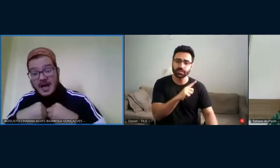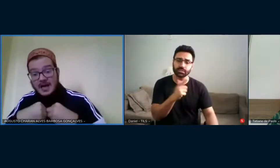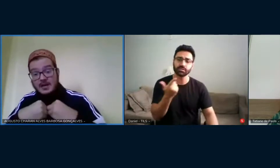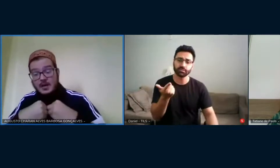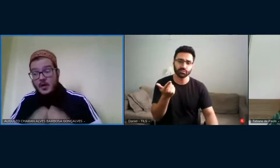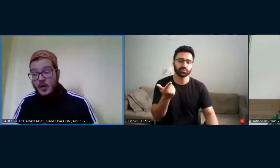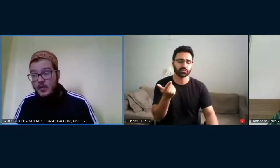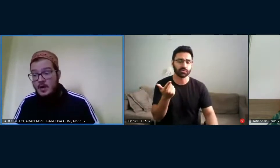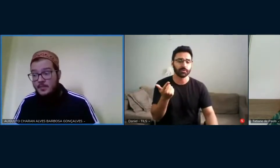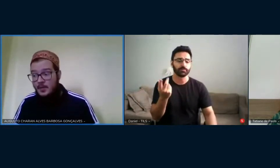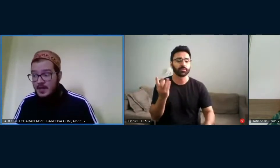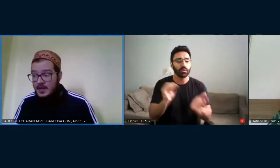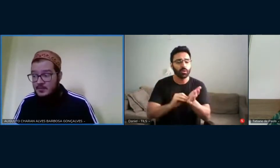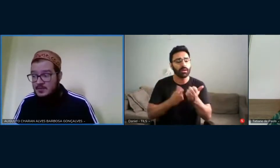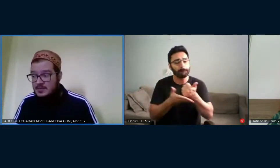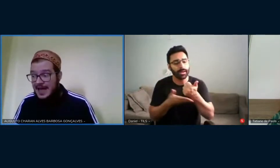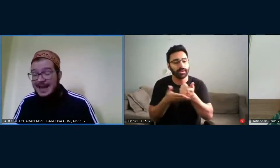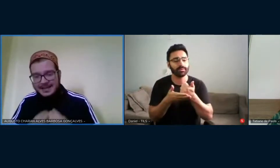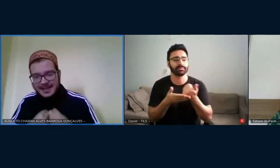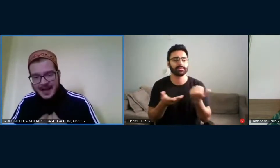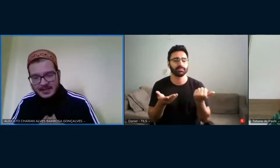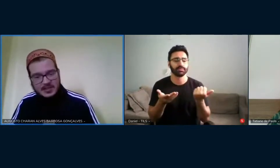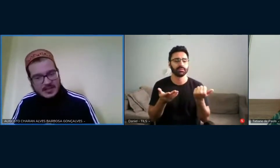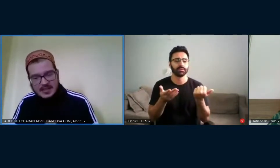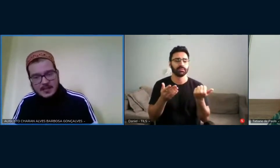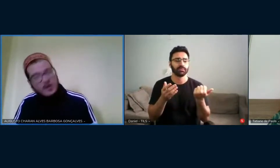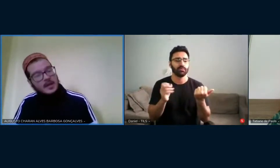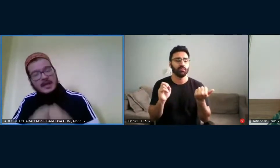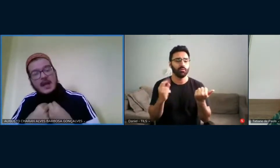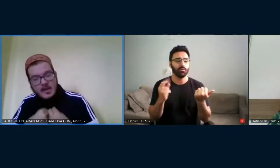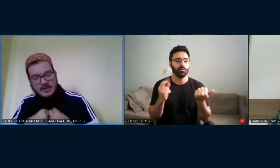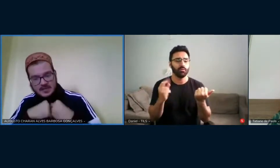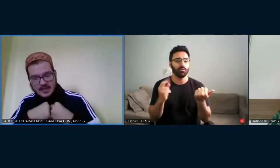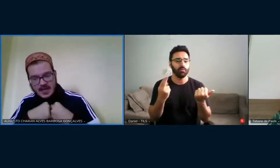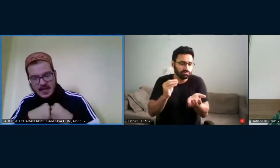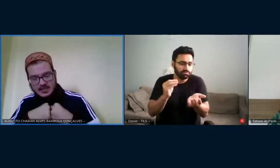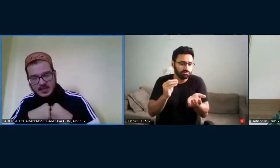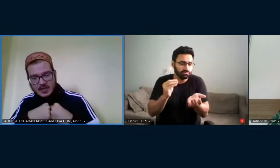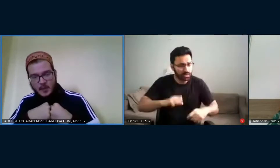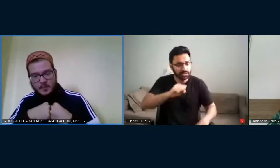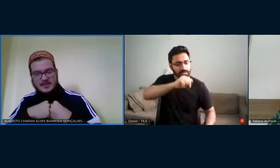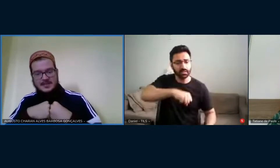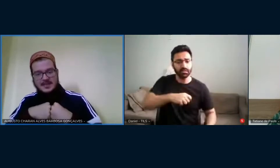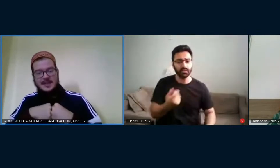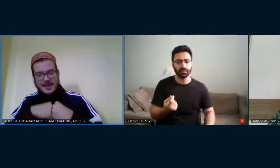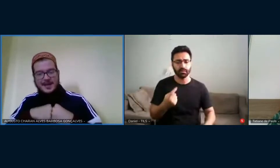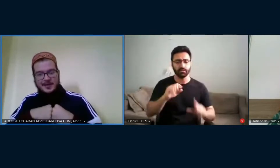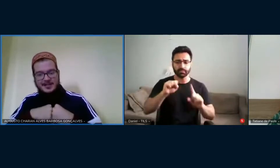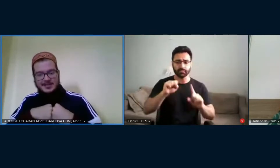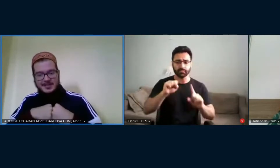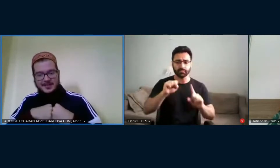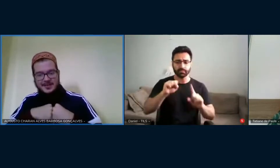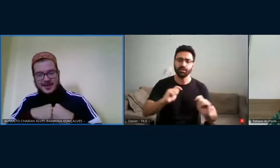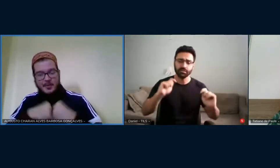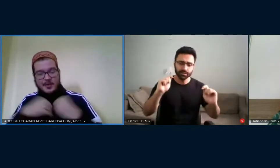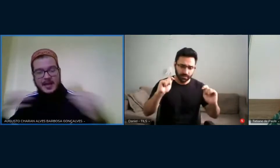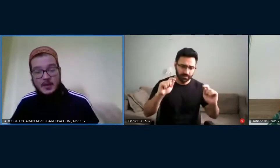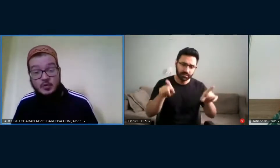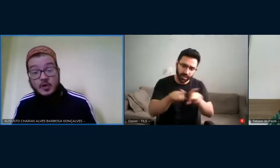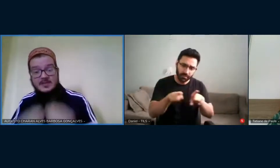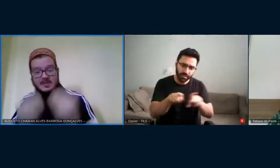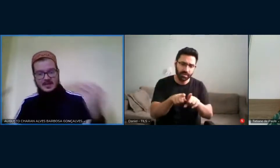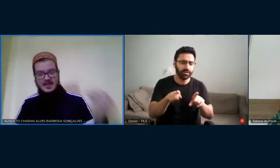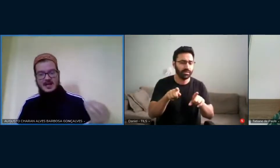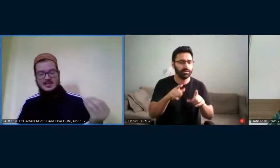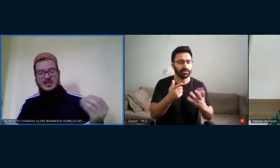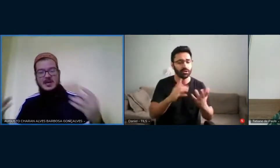forjar ou podemos alertar de que sim, por que não a sociedade não pode ser também educativa, por que